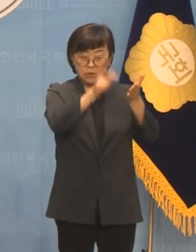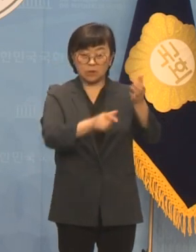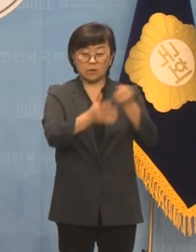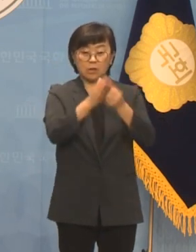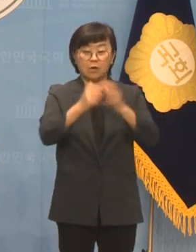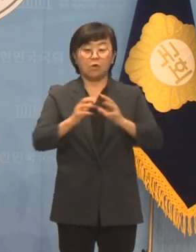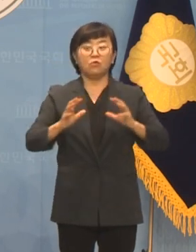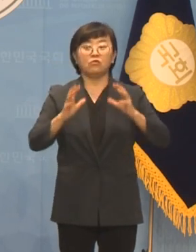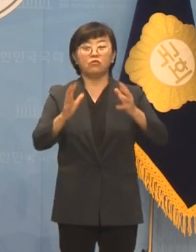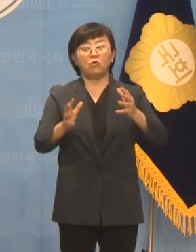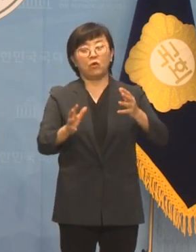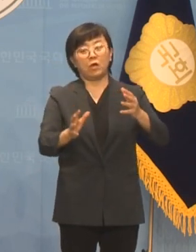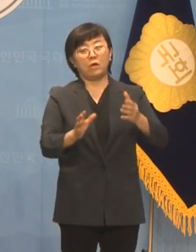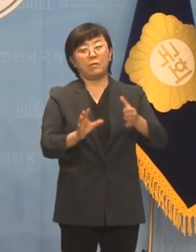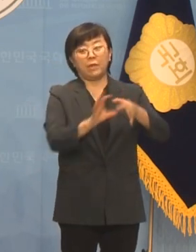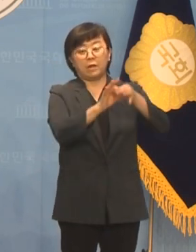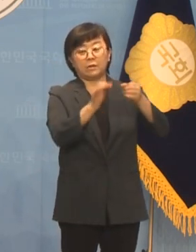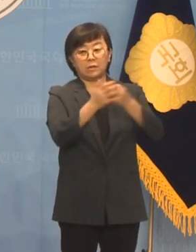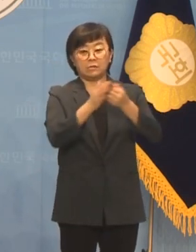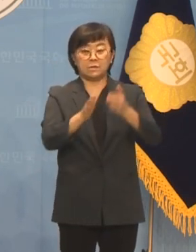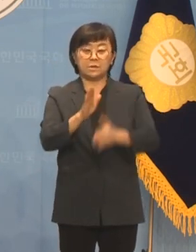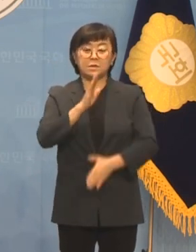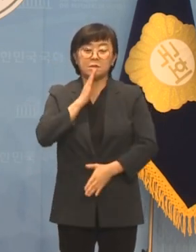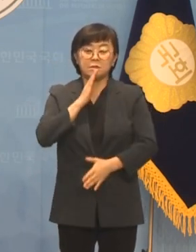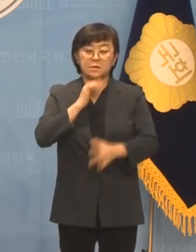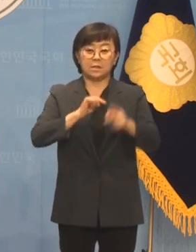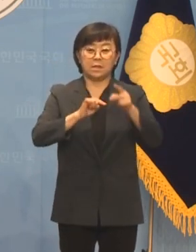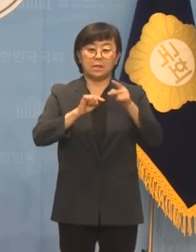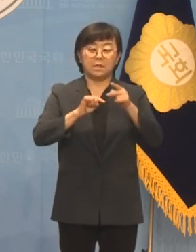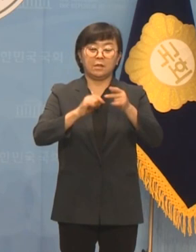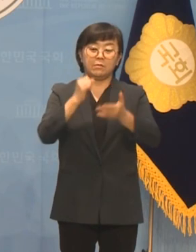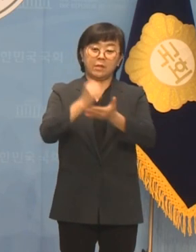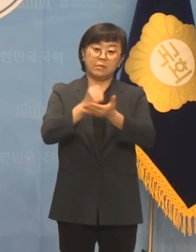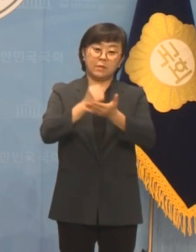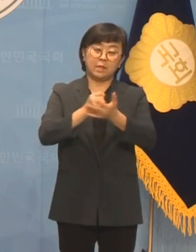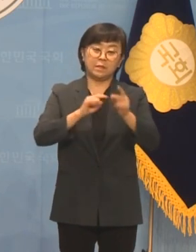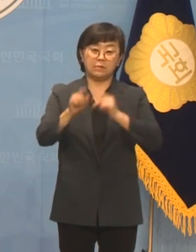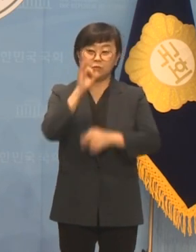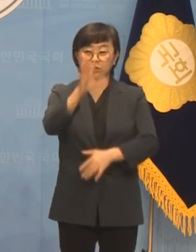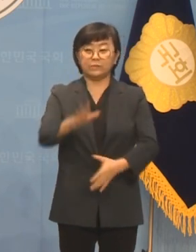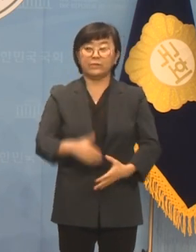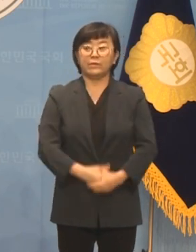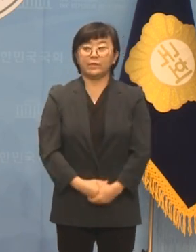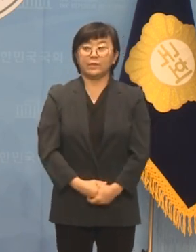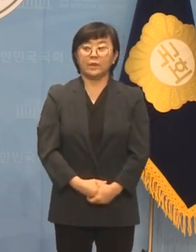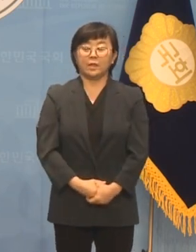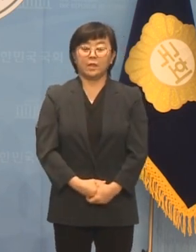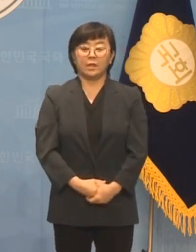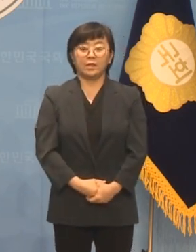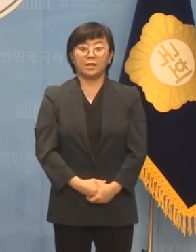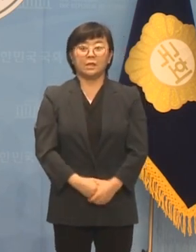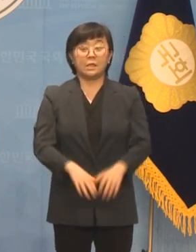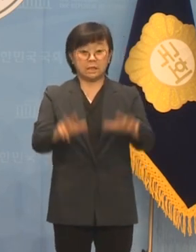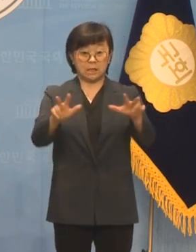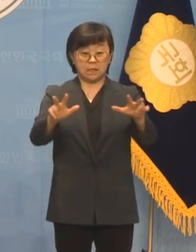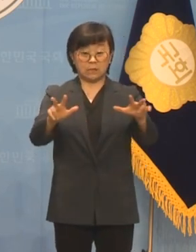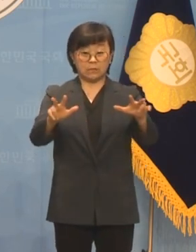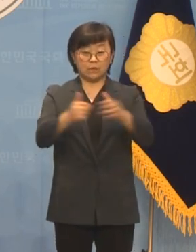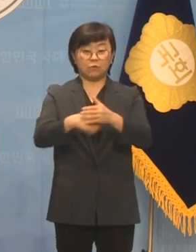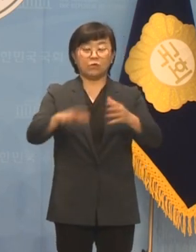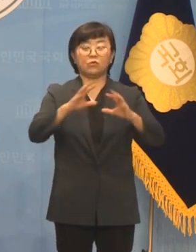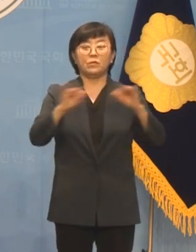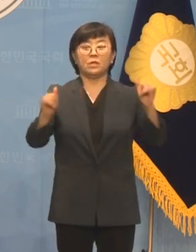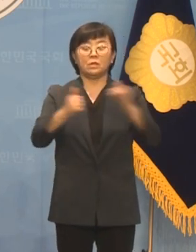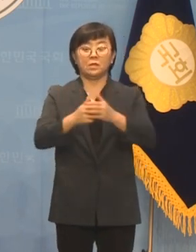국고에 귀속되었다는 등 그야말로 납뜨거운 궤변을 연일 늘어놓고 있습니다 하다하다 이제는 우리